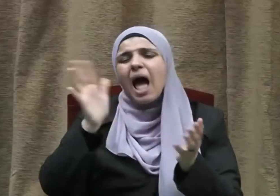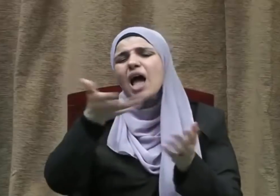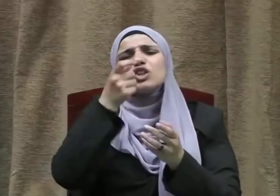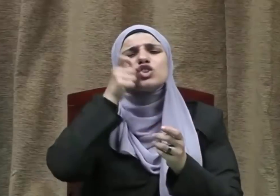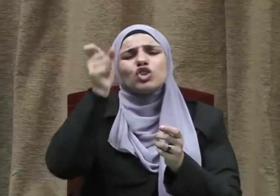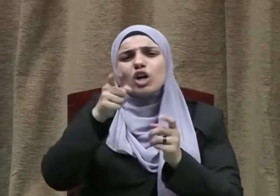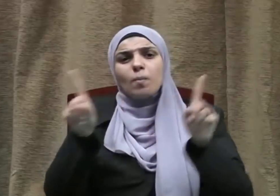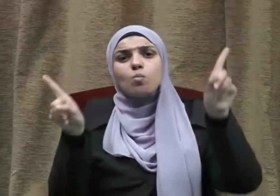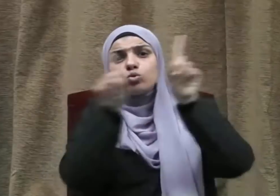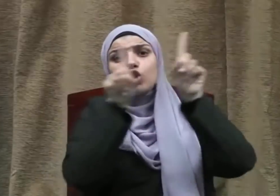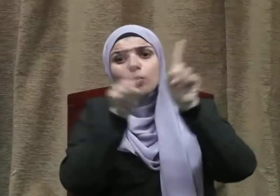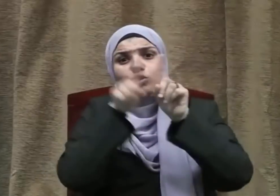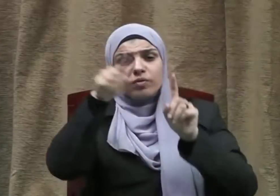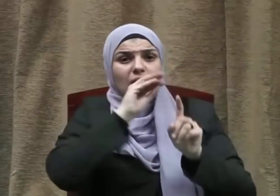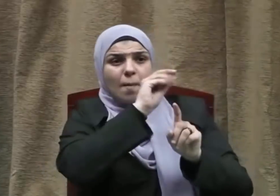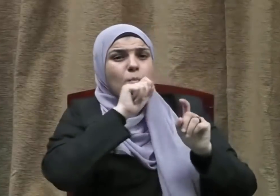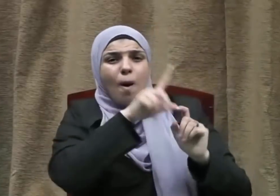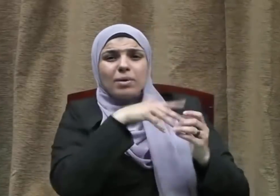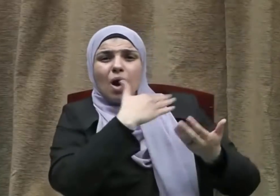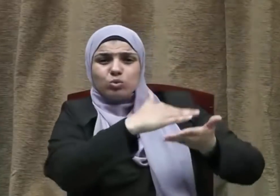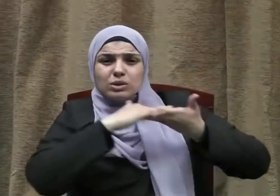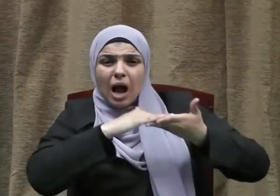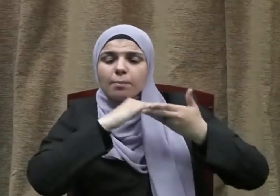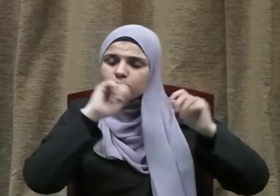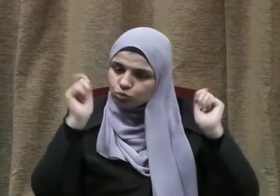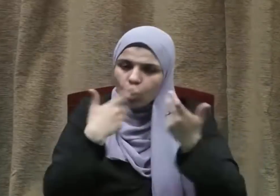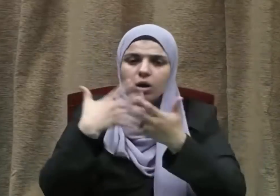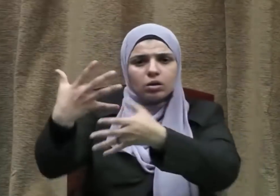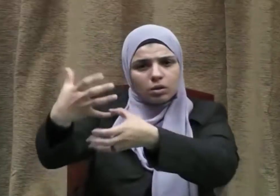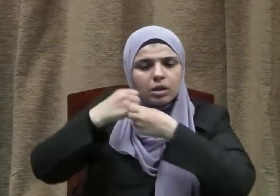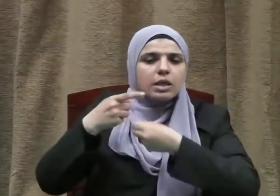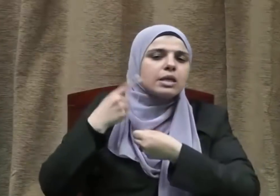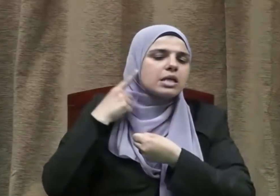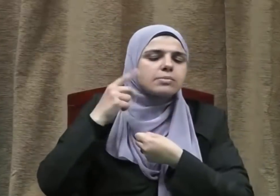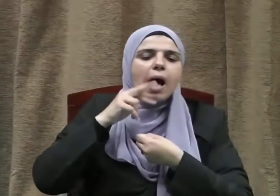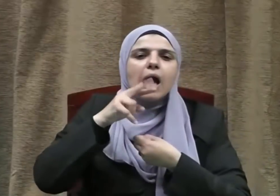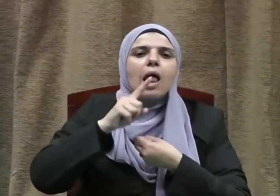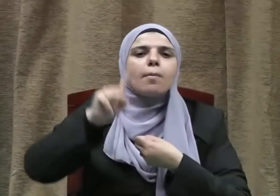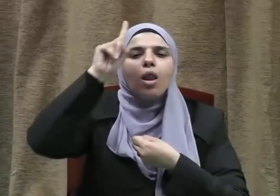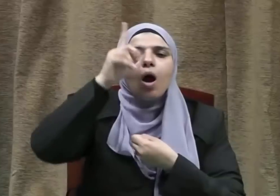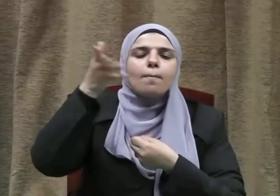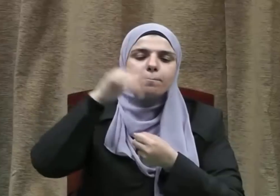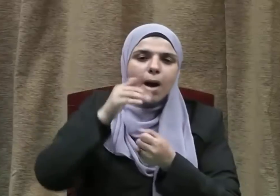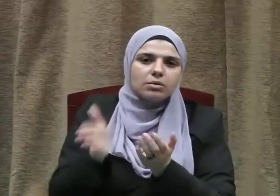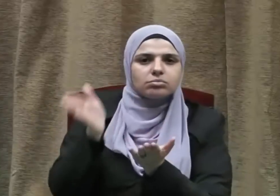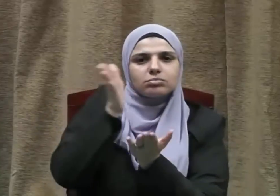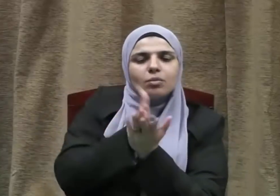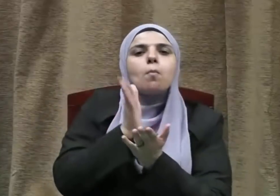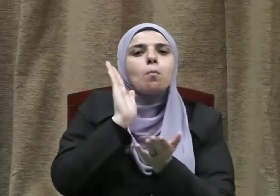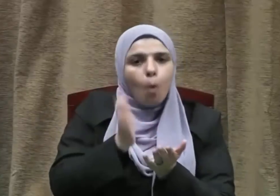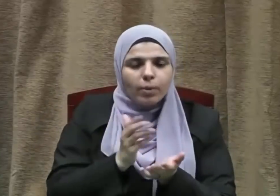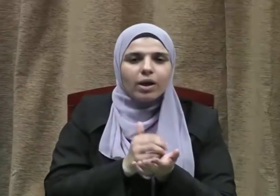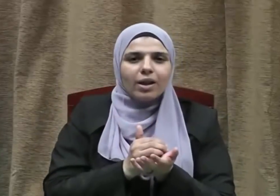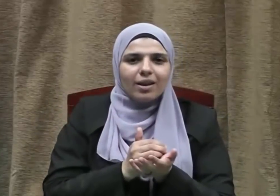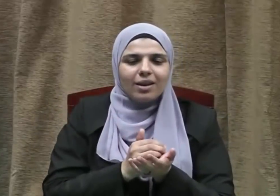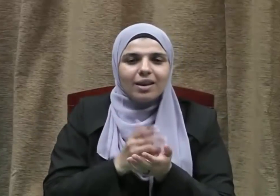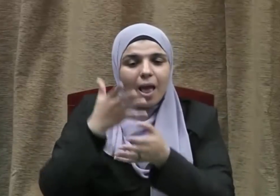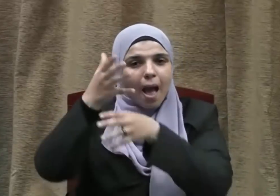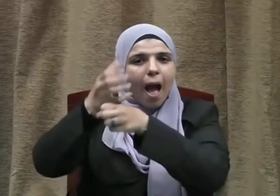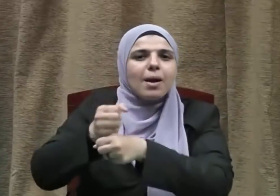وإن أحد من المشركين استجارك فأجره حتى يسمع كلام الله ثم أبلغه مأمنة